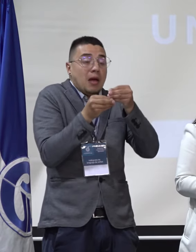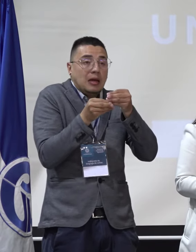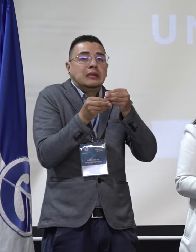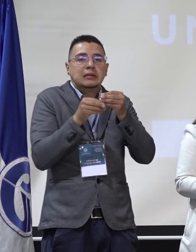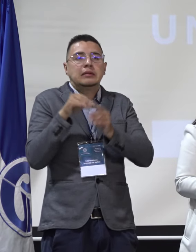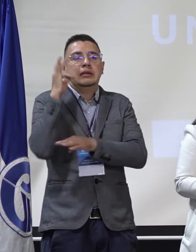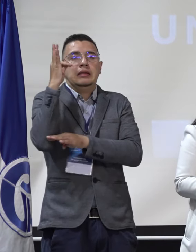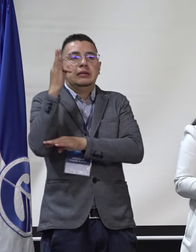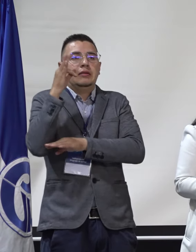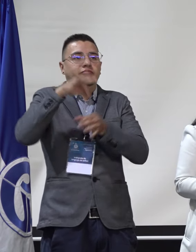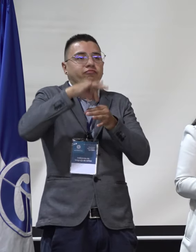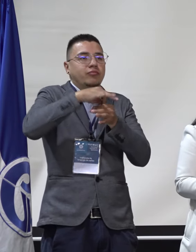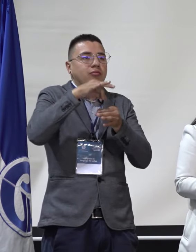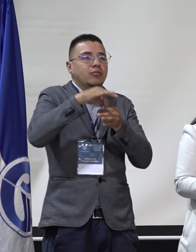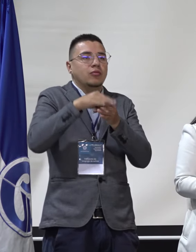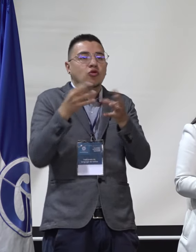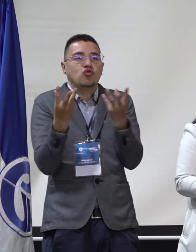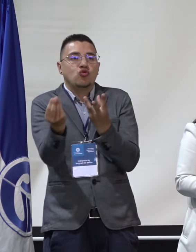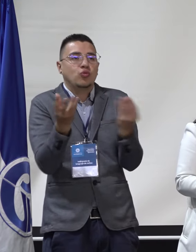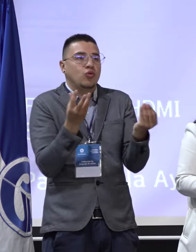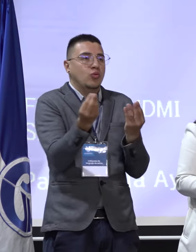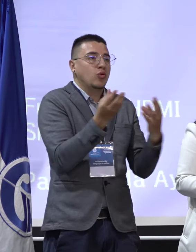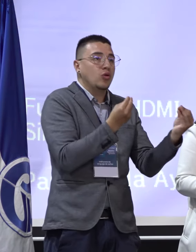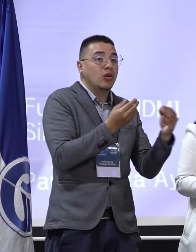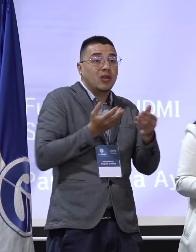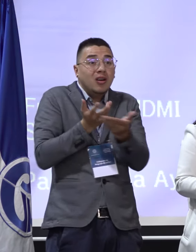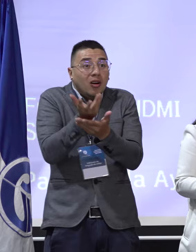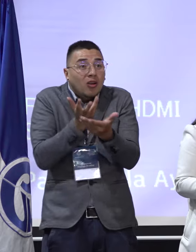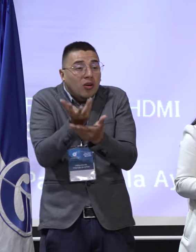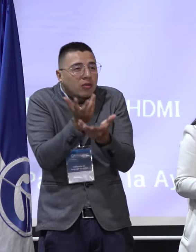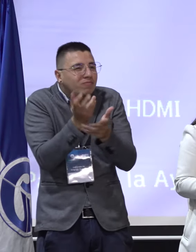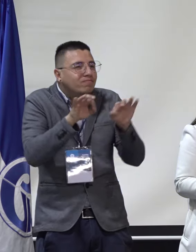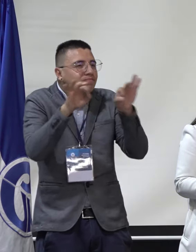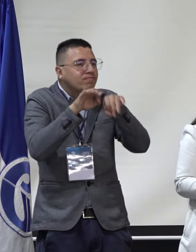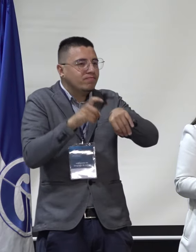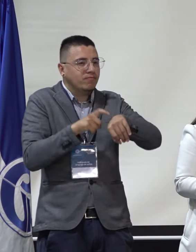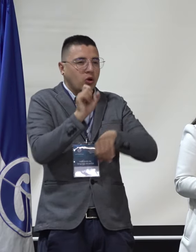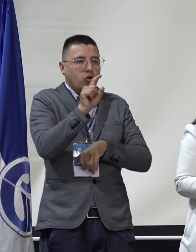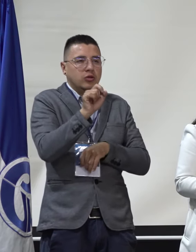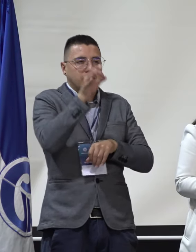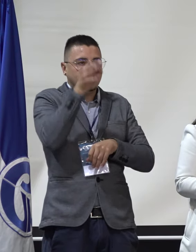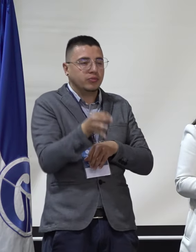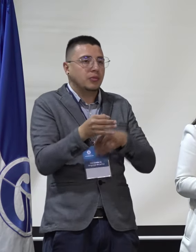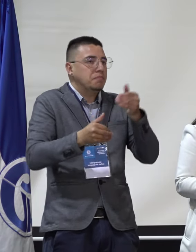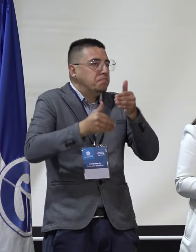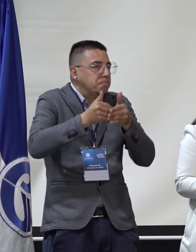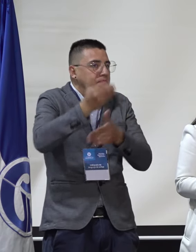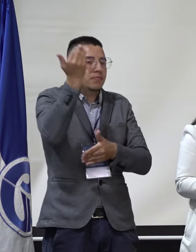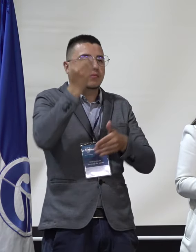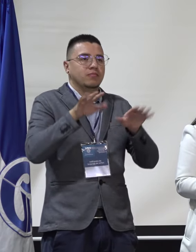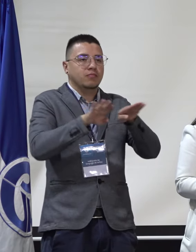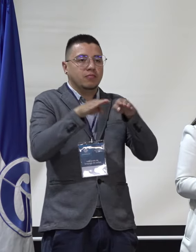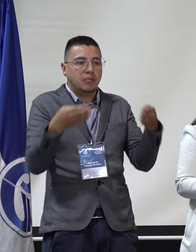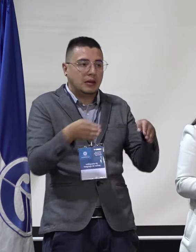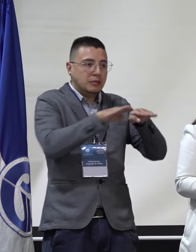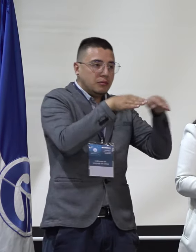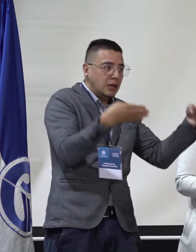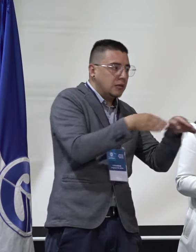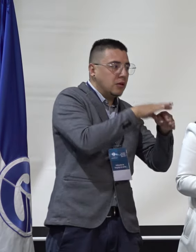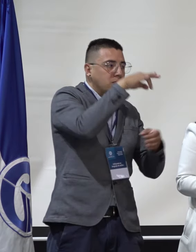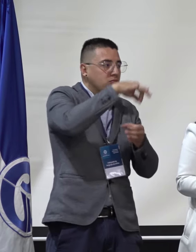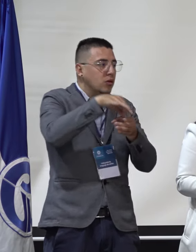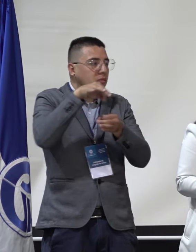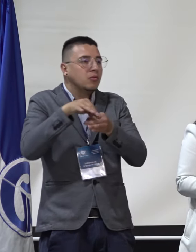el testigo electoral puede pasar por los mismos. La recomendación es que a las 11 en punto se da apertura a las mesas de votación